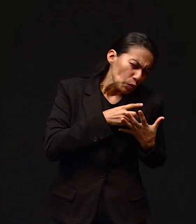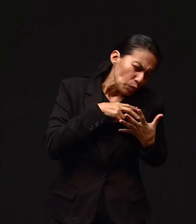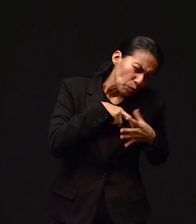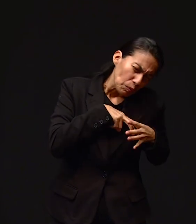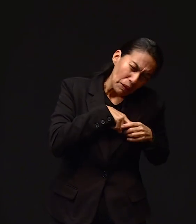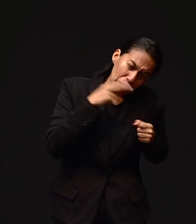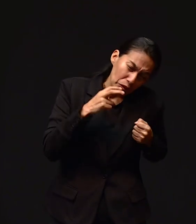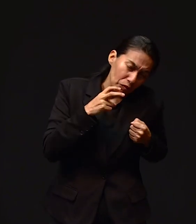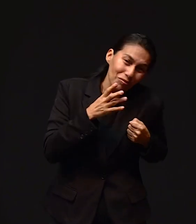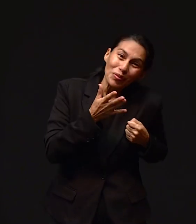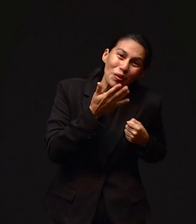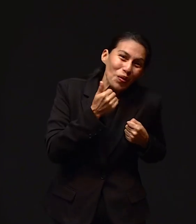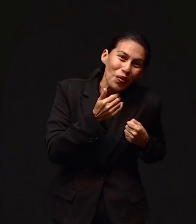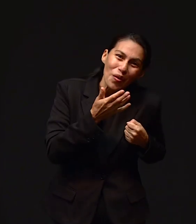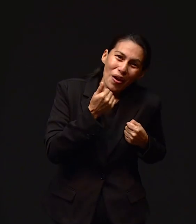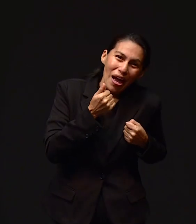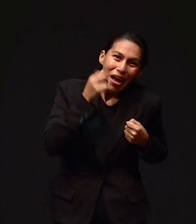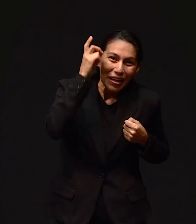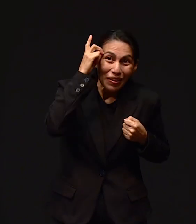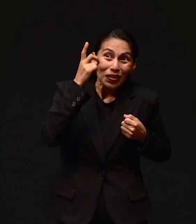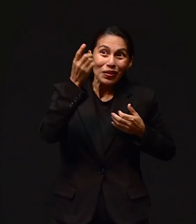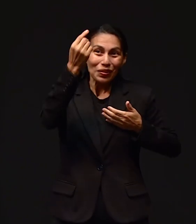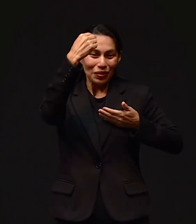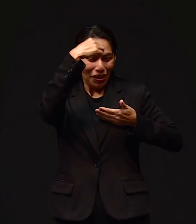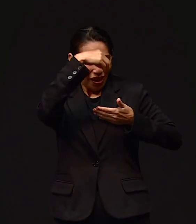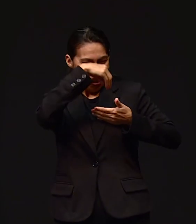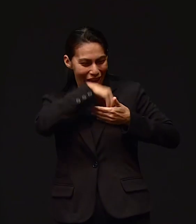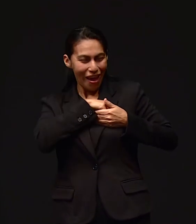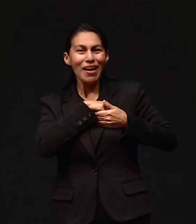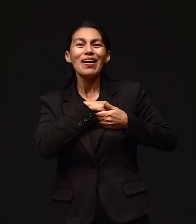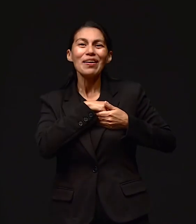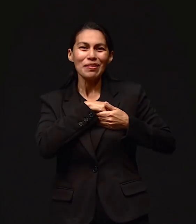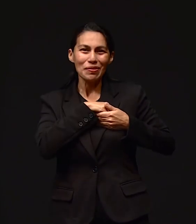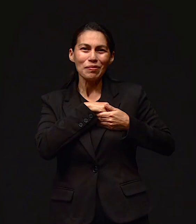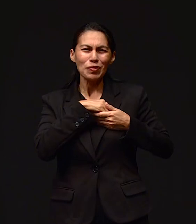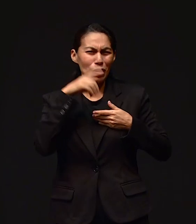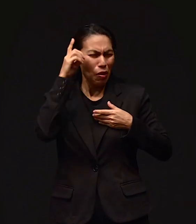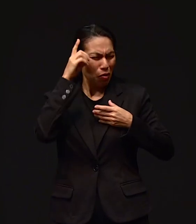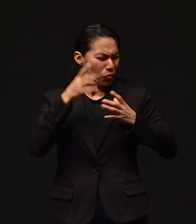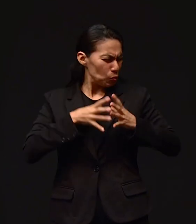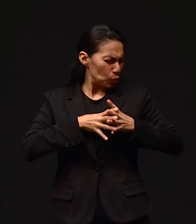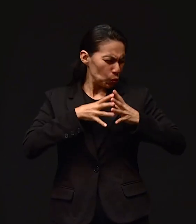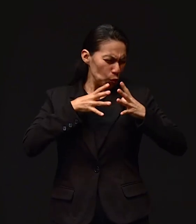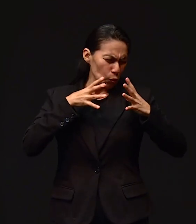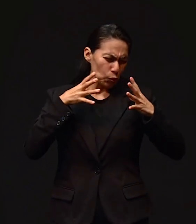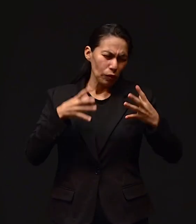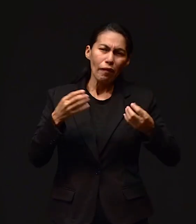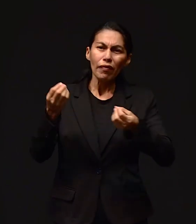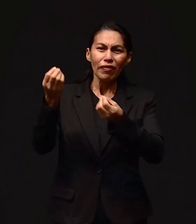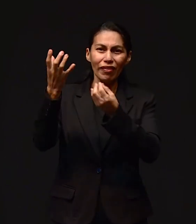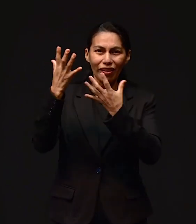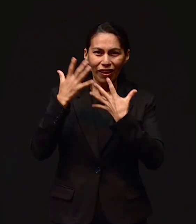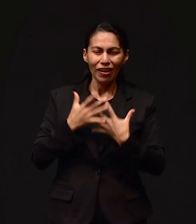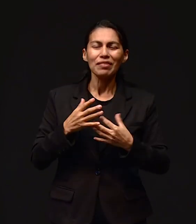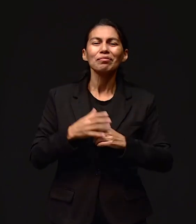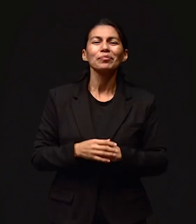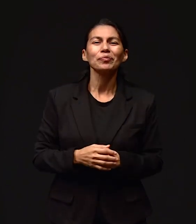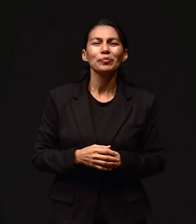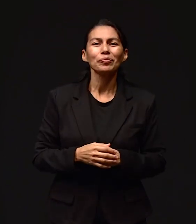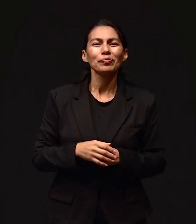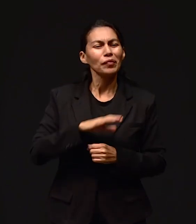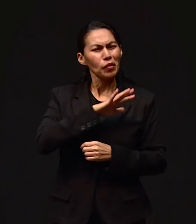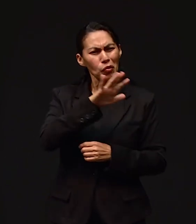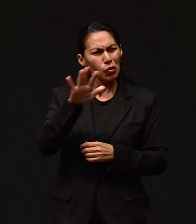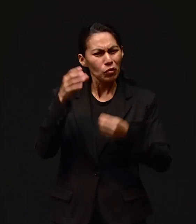Lo llena y sobreabunda, porque Dios es abundante y generoso en todo lo que hace y da